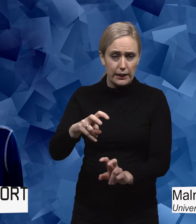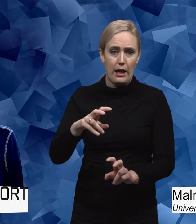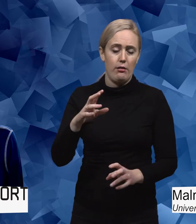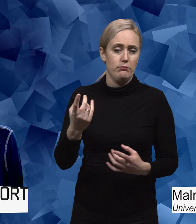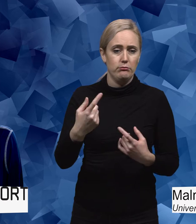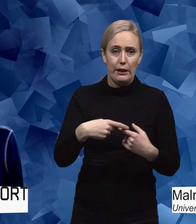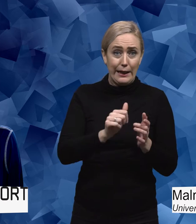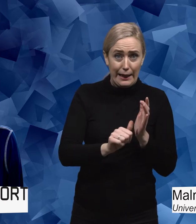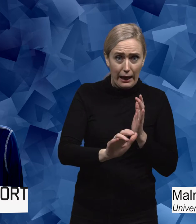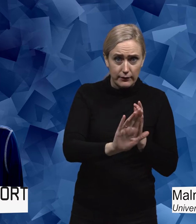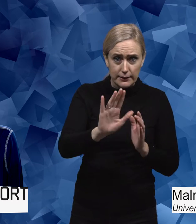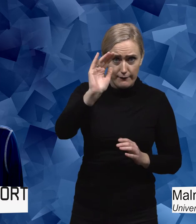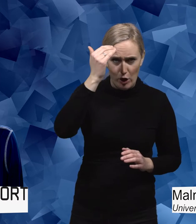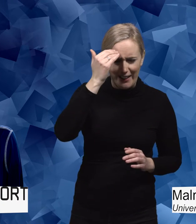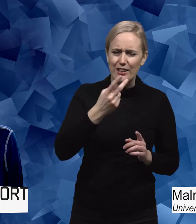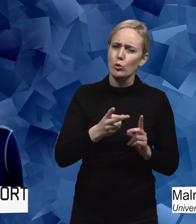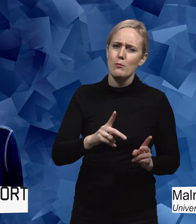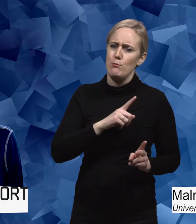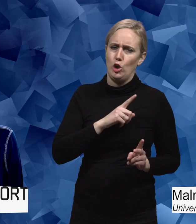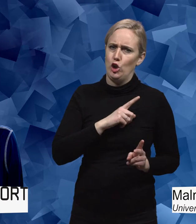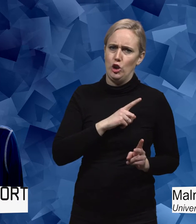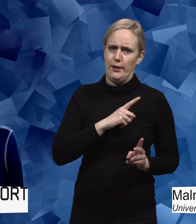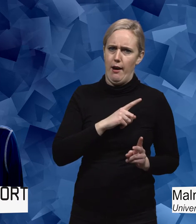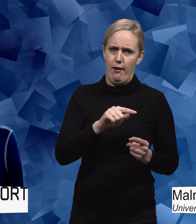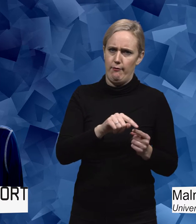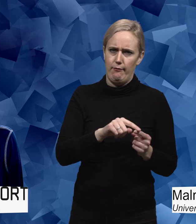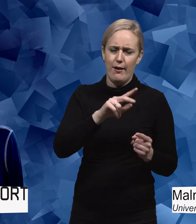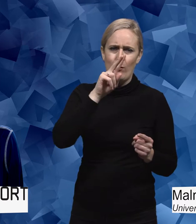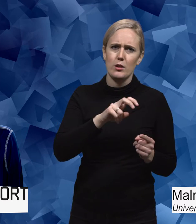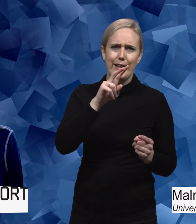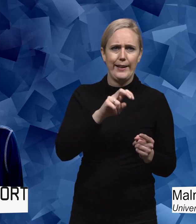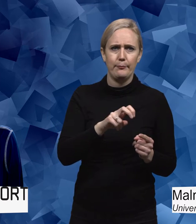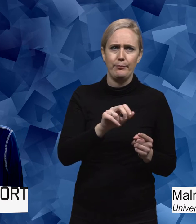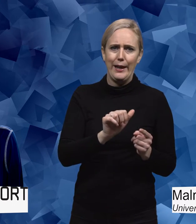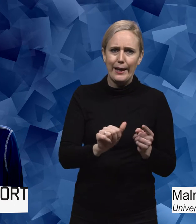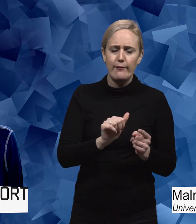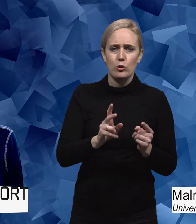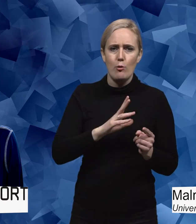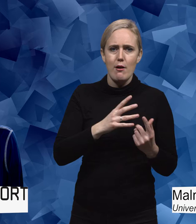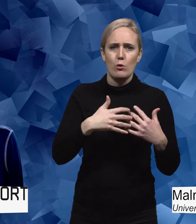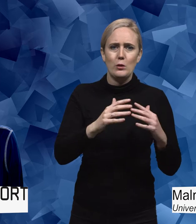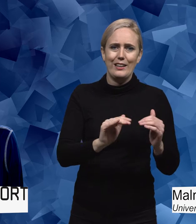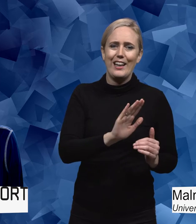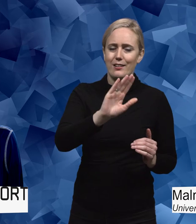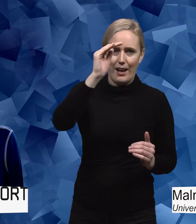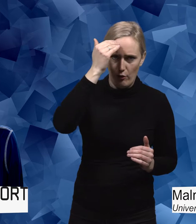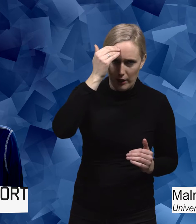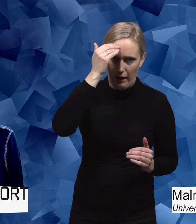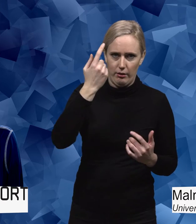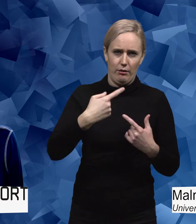erfarenheter. Det finns inte så mycket forskning om elever med funktionsnedsättningar och deras erfarenhet av idrott.